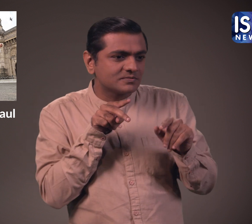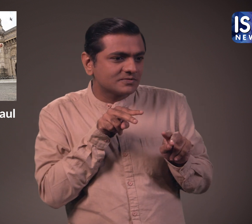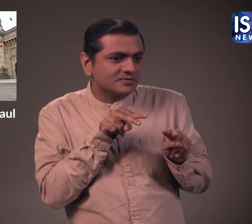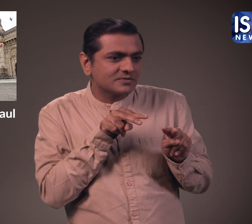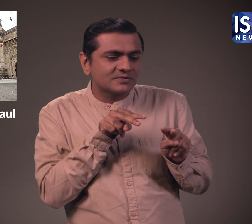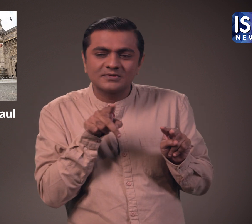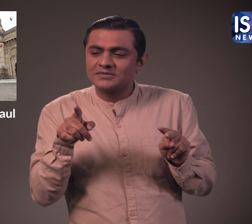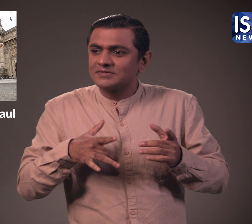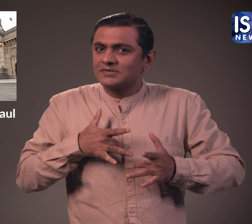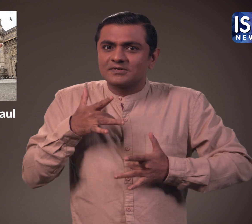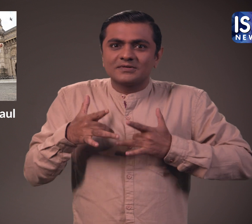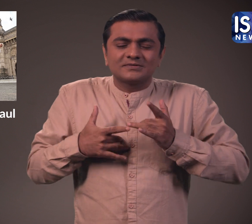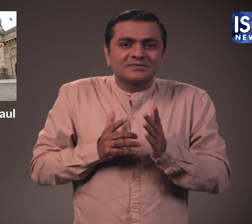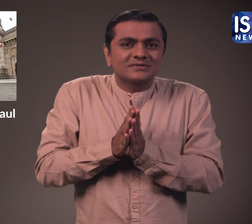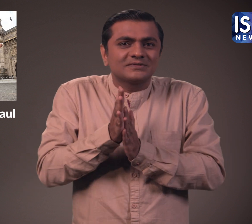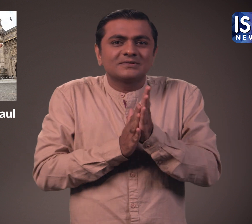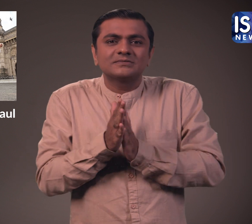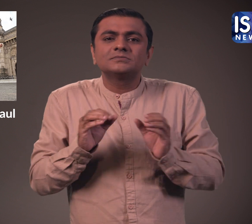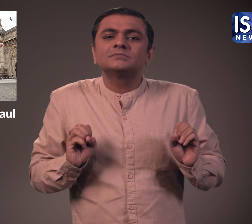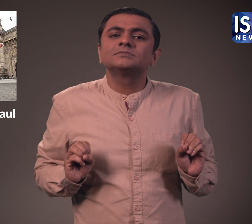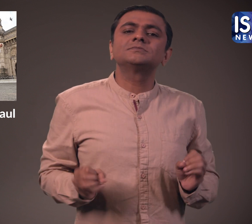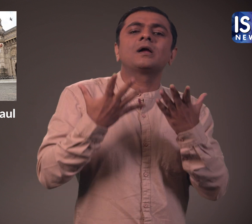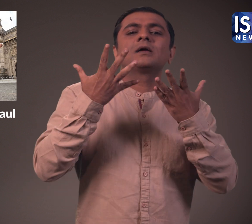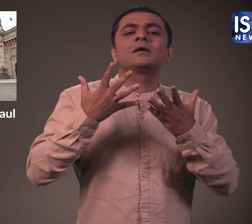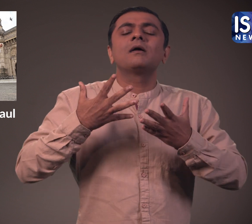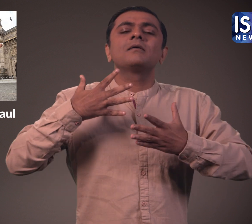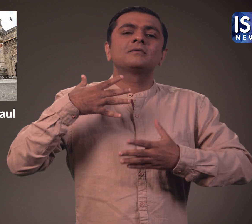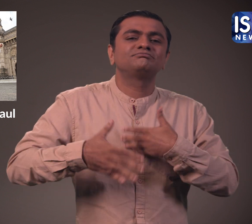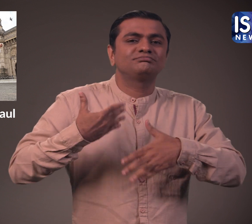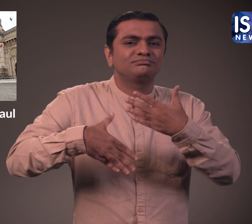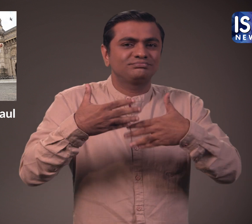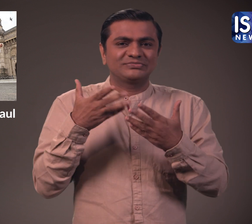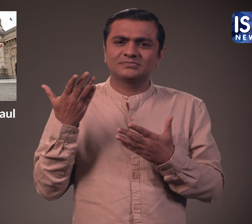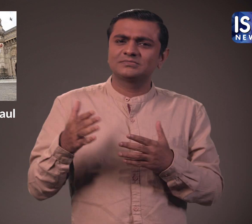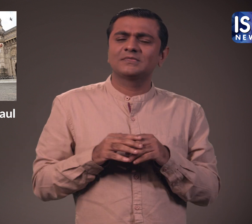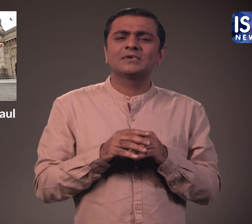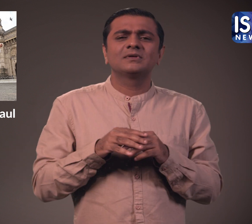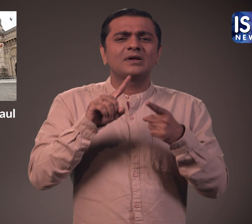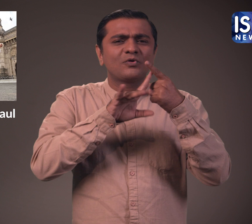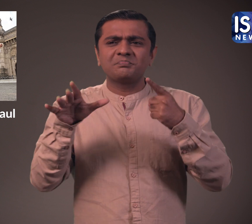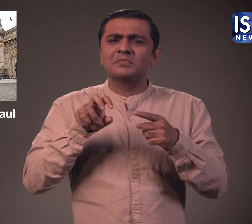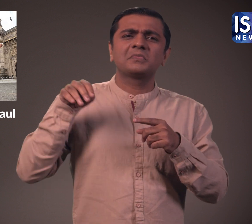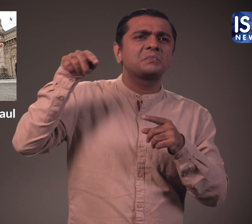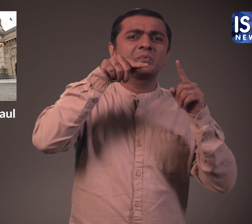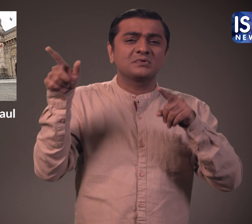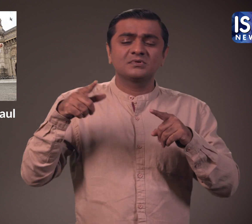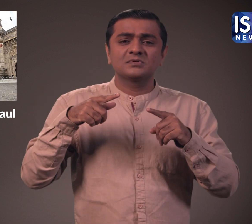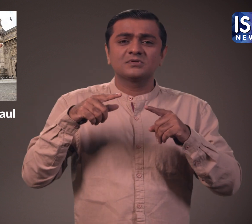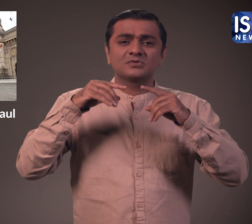जिसने जेसन के जीवन को हमेशा के लिए बदल दिया। लोग उसके पाकॉर स्टन को